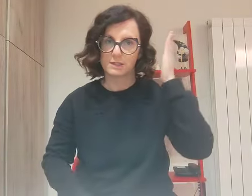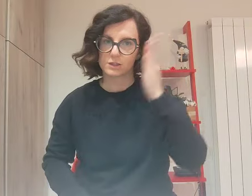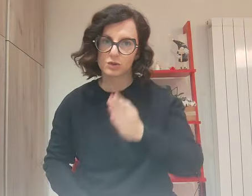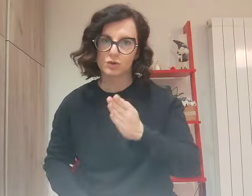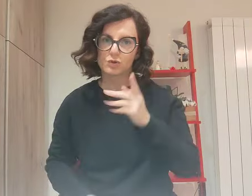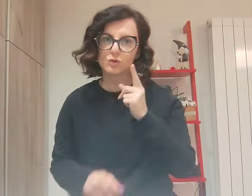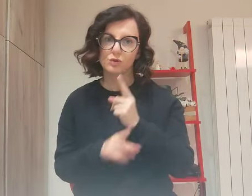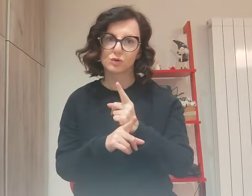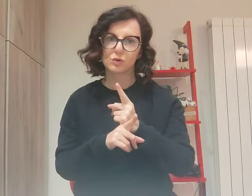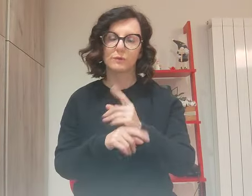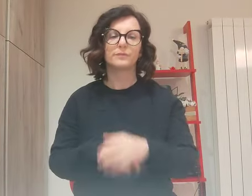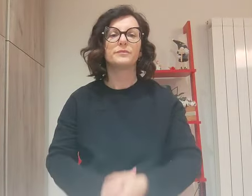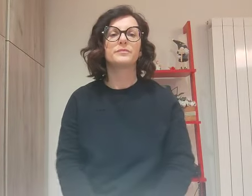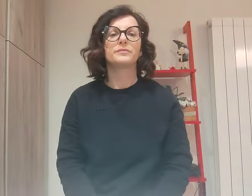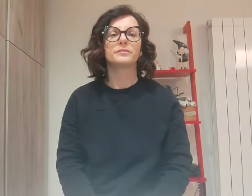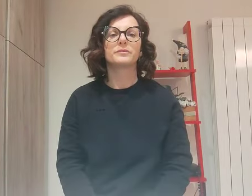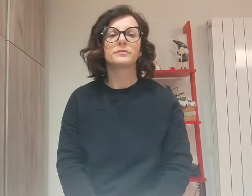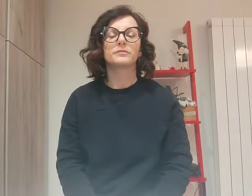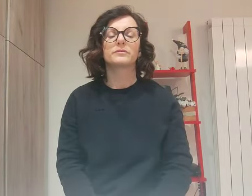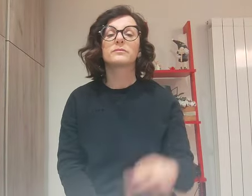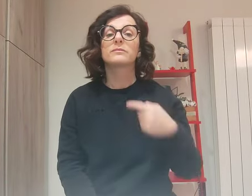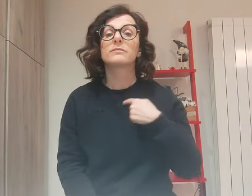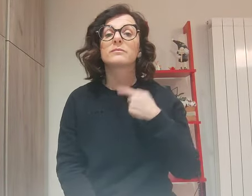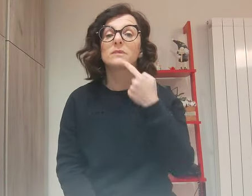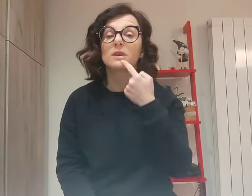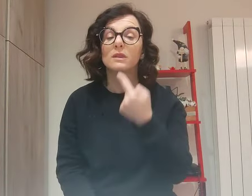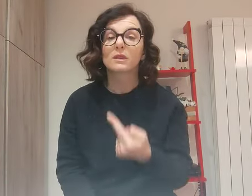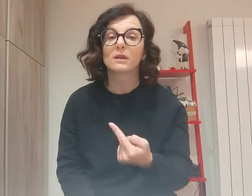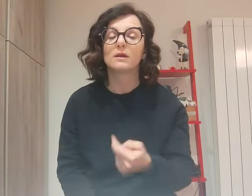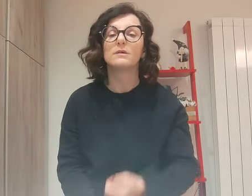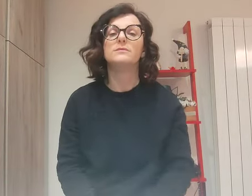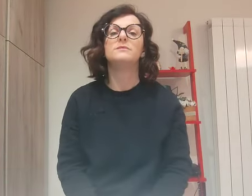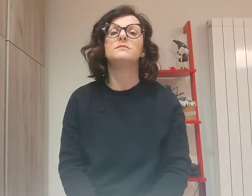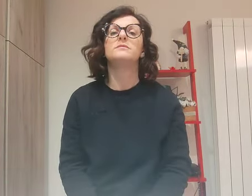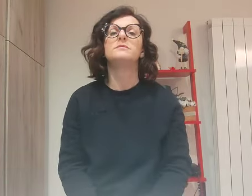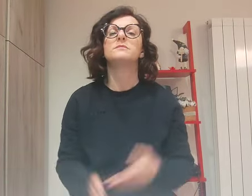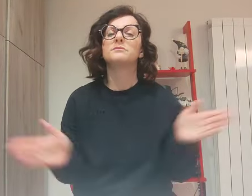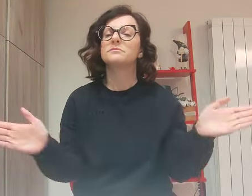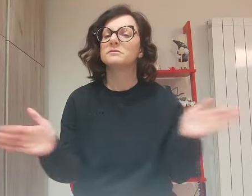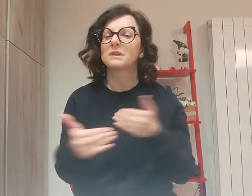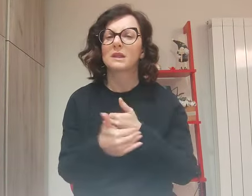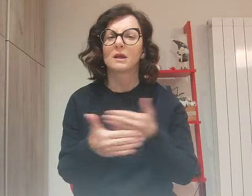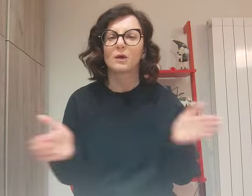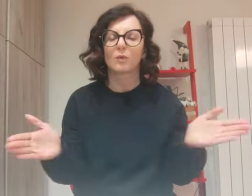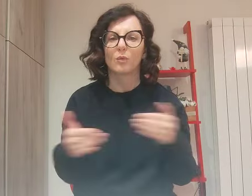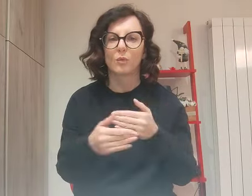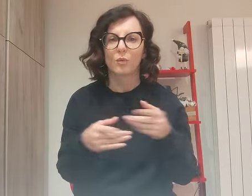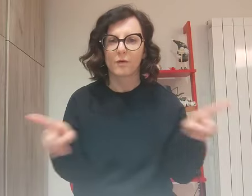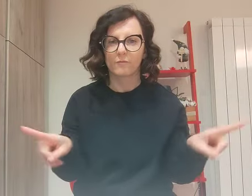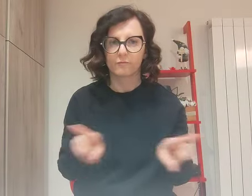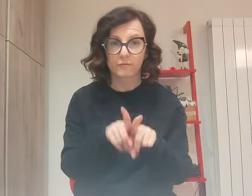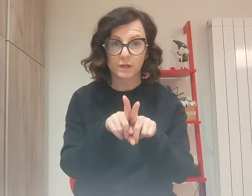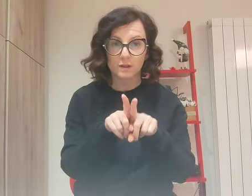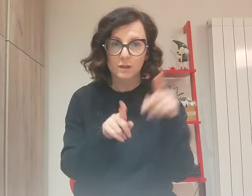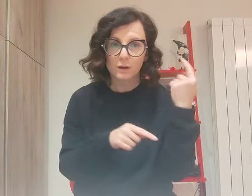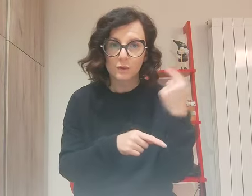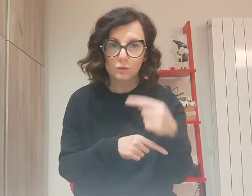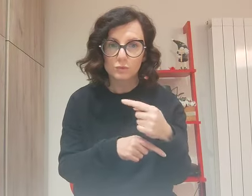Ma io vi dico Chiunque si adira con il proprio fratello dovrà